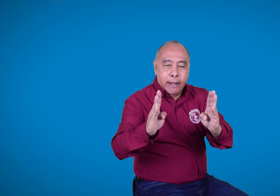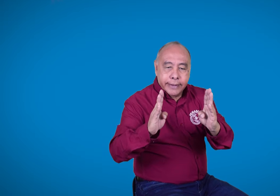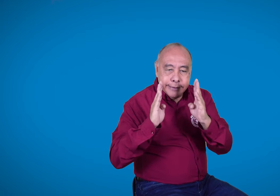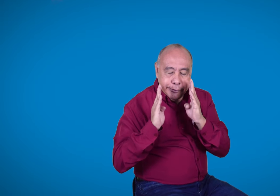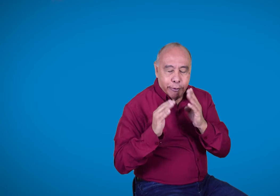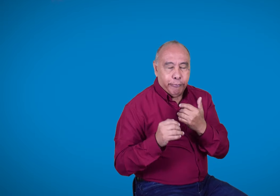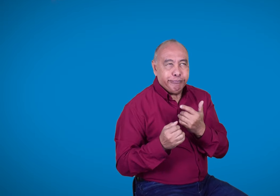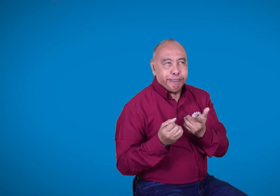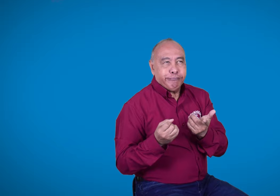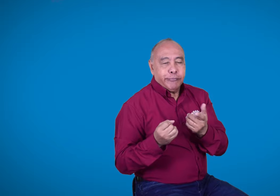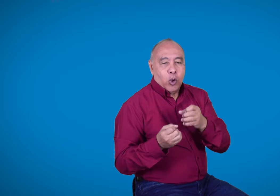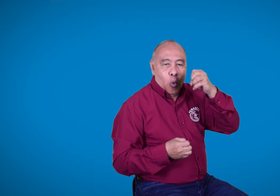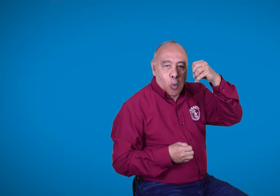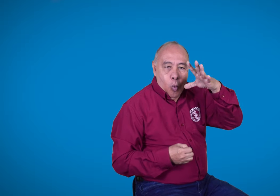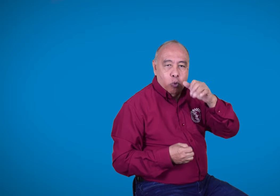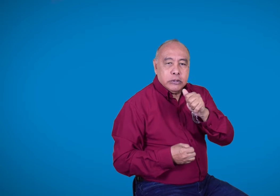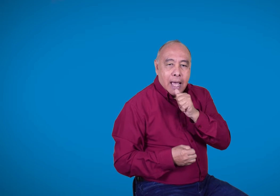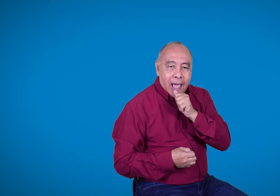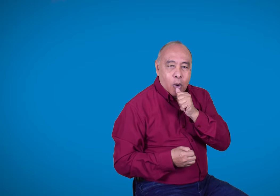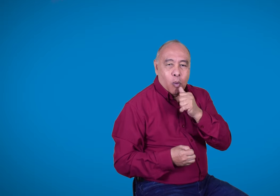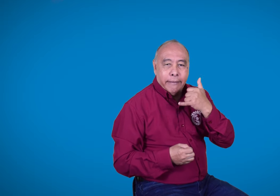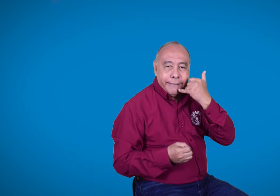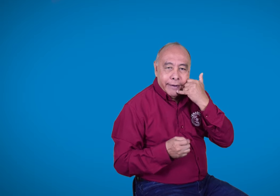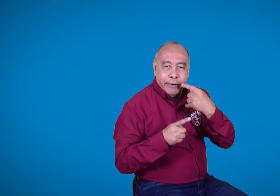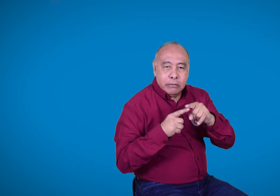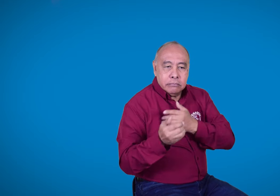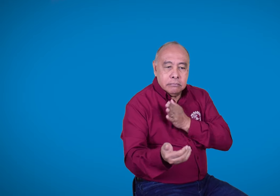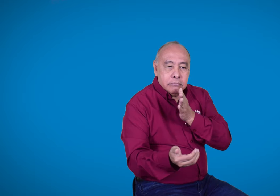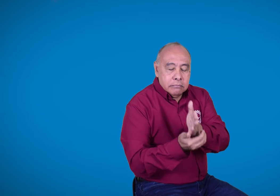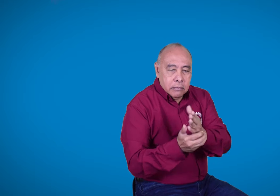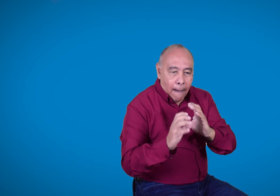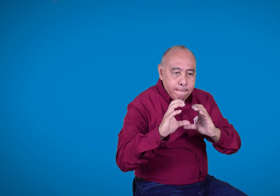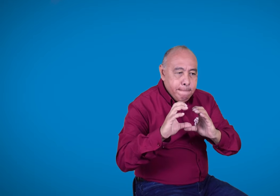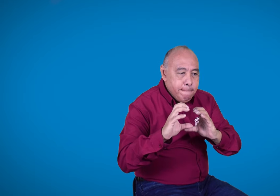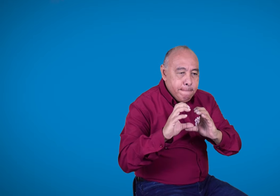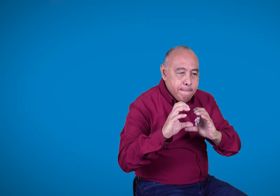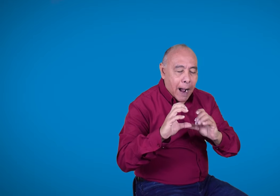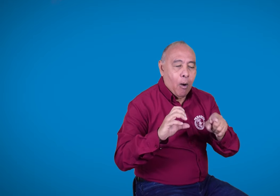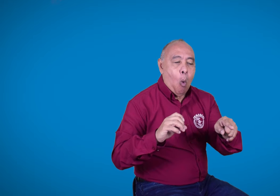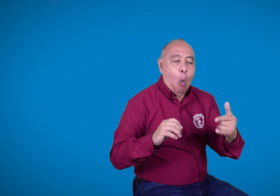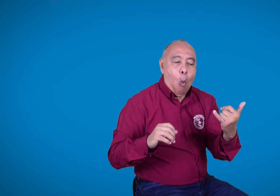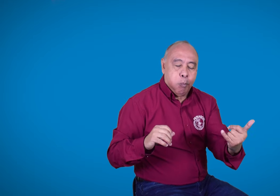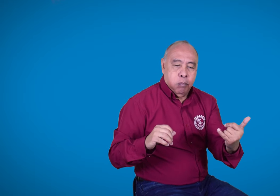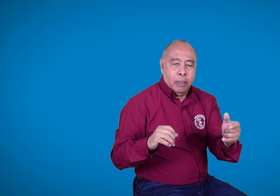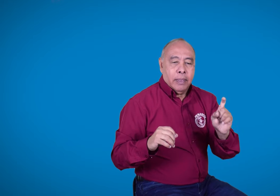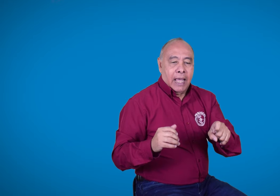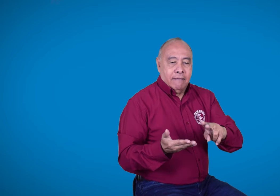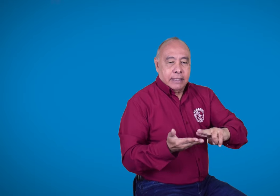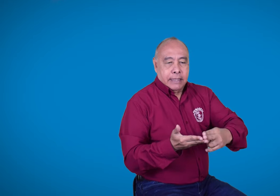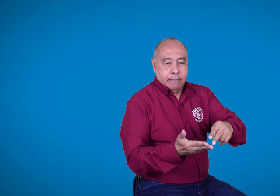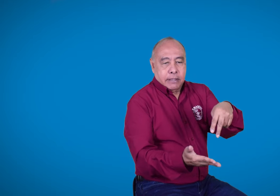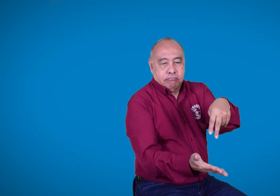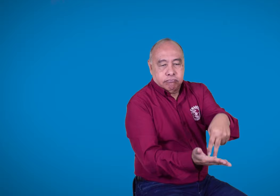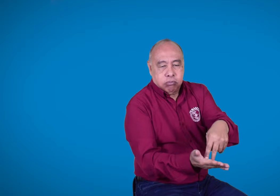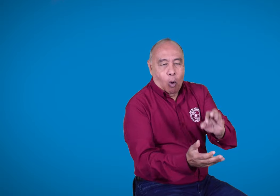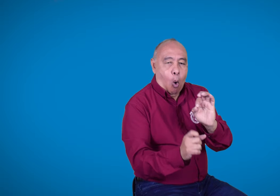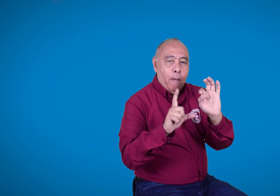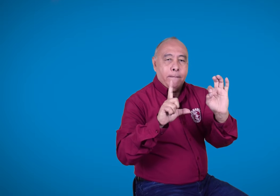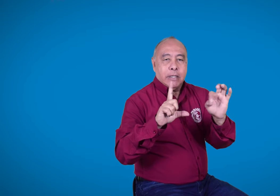interpretación, ya sea presencial o virtual, para mediar la comunicación. Esto aplicaría para alcaldías, gobernaciones y